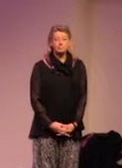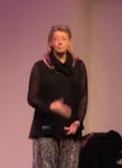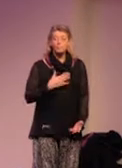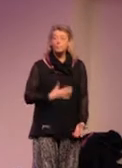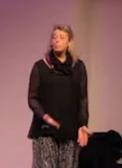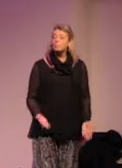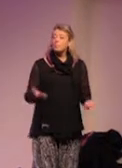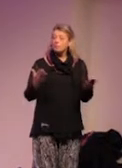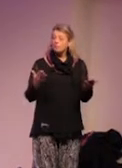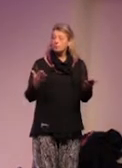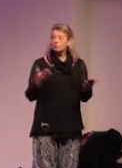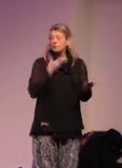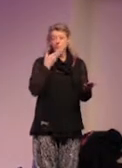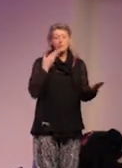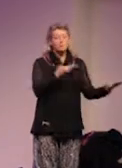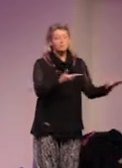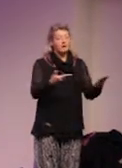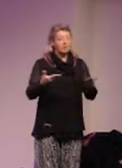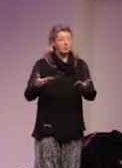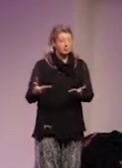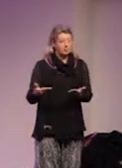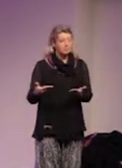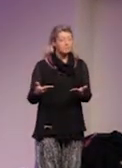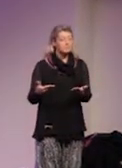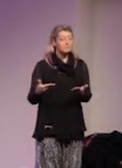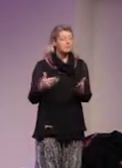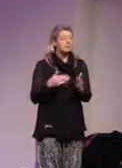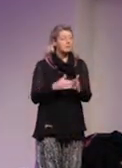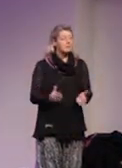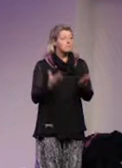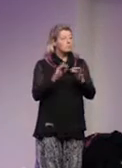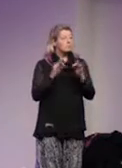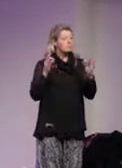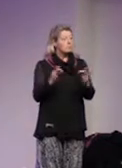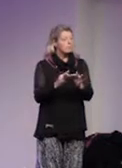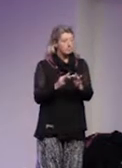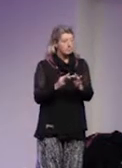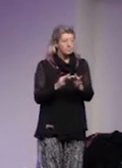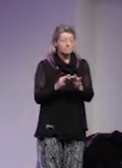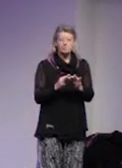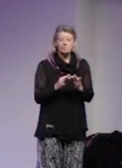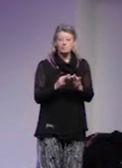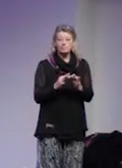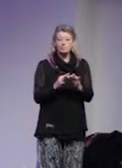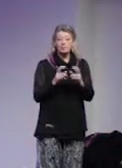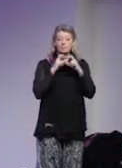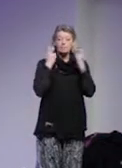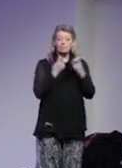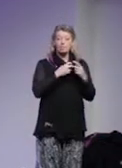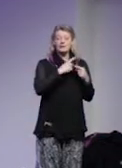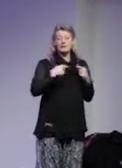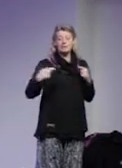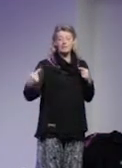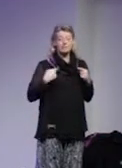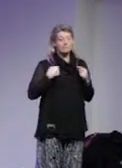God morgon och varmt välkomna till Morgonforum, en seminarieserie